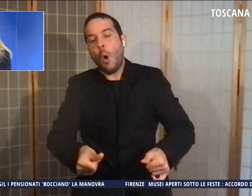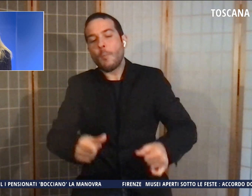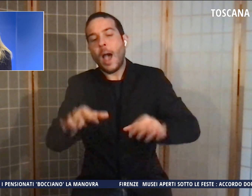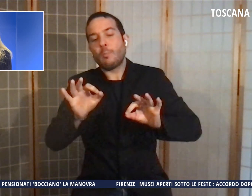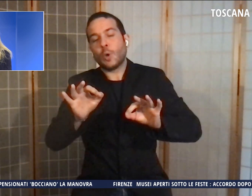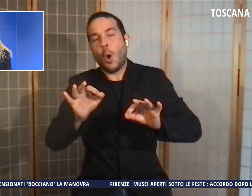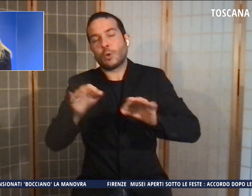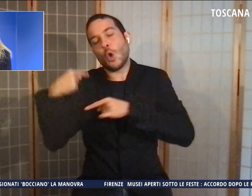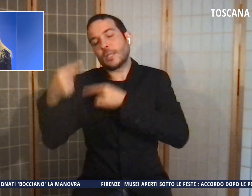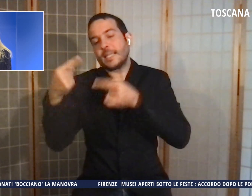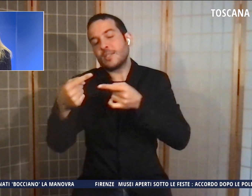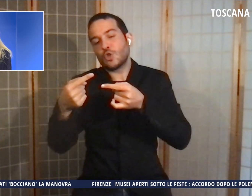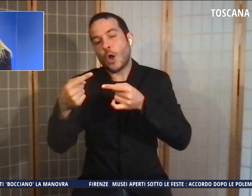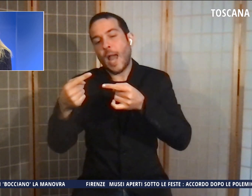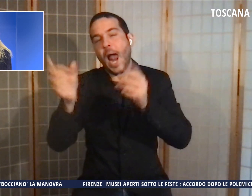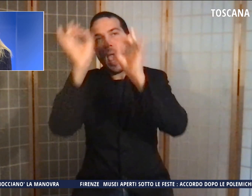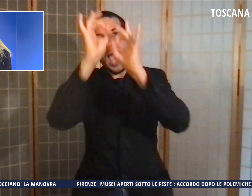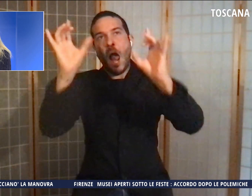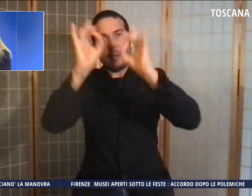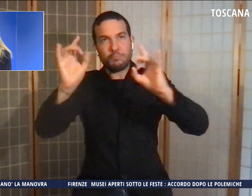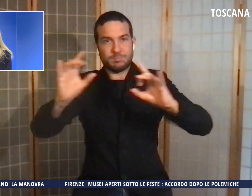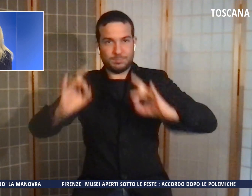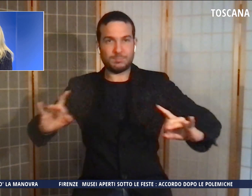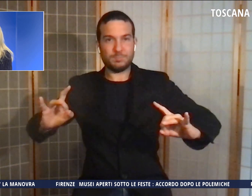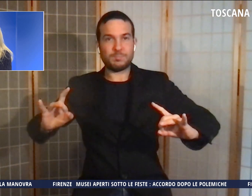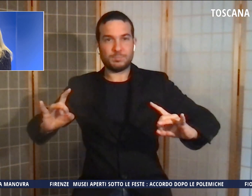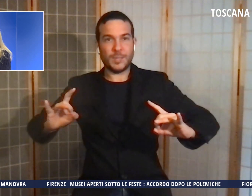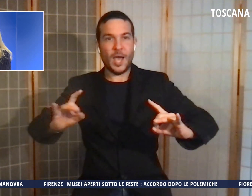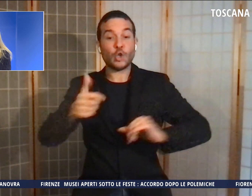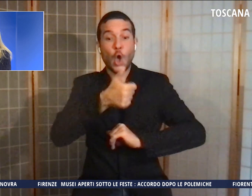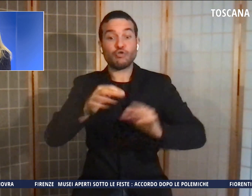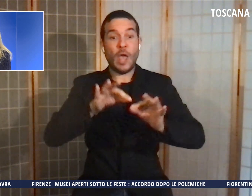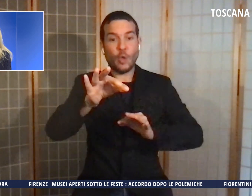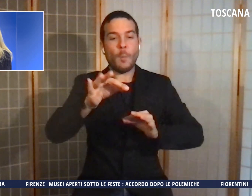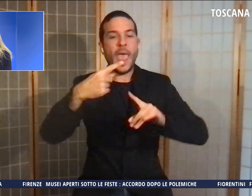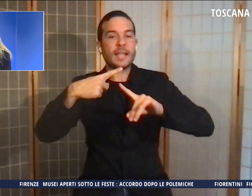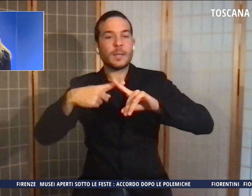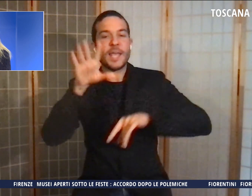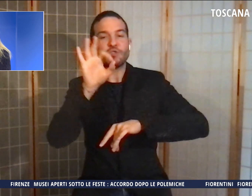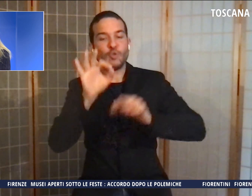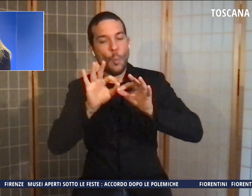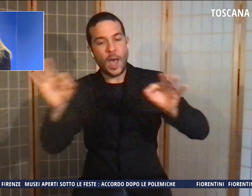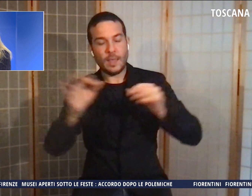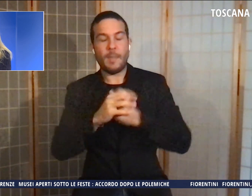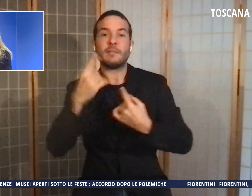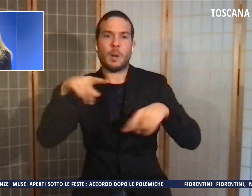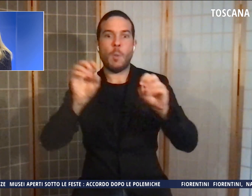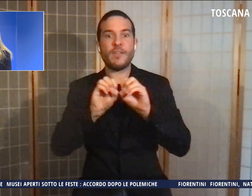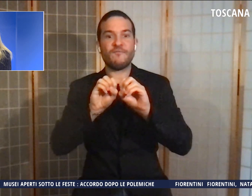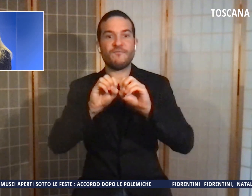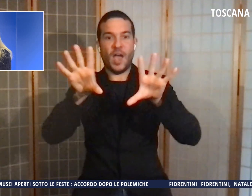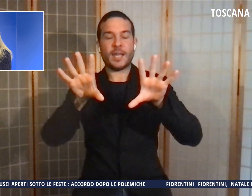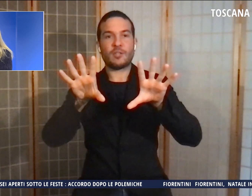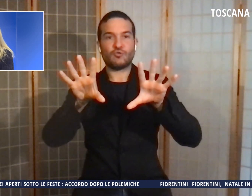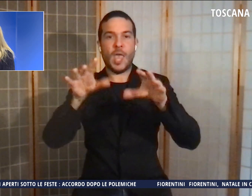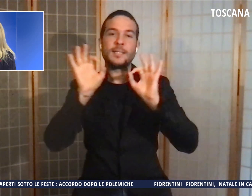bidimensionale da 100 metri per 50 e poi fari accesi per simulare le luci natalizie